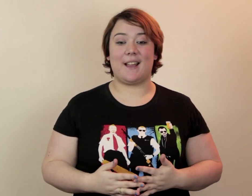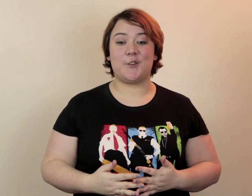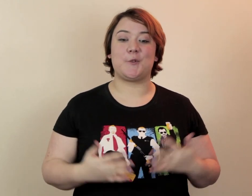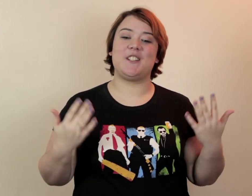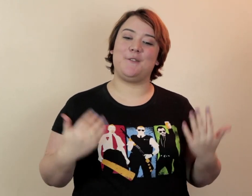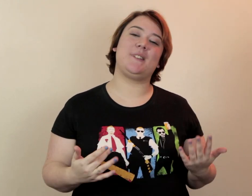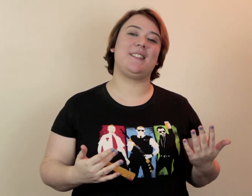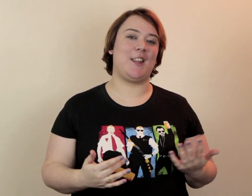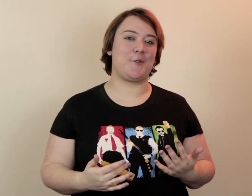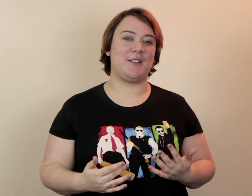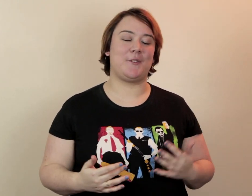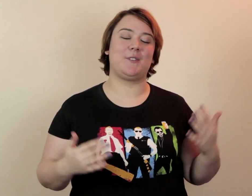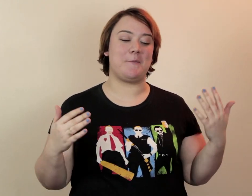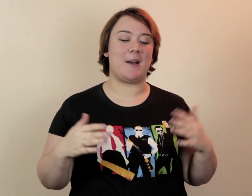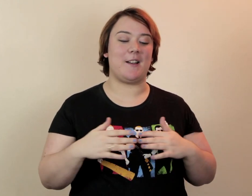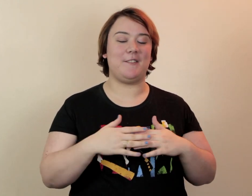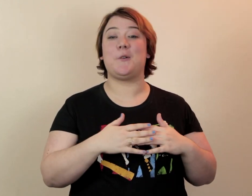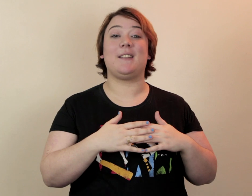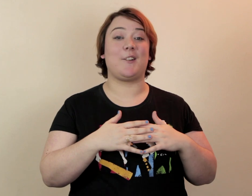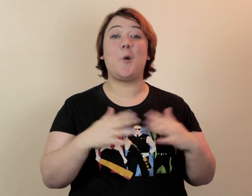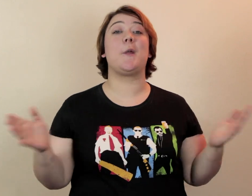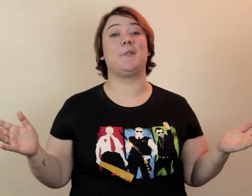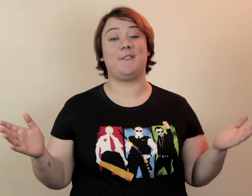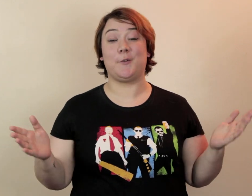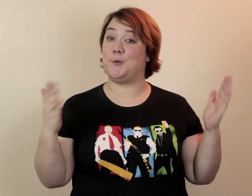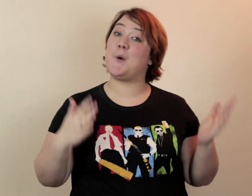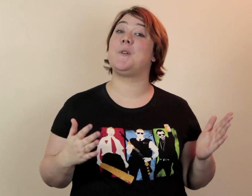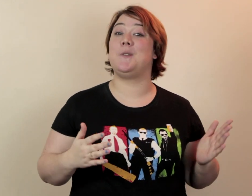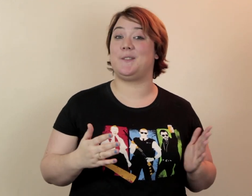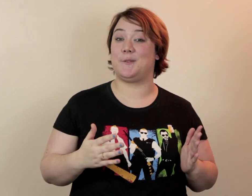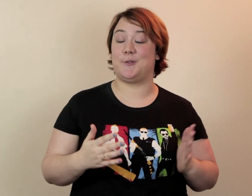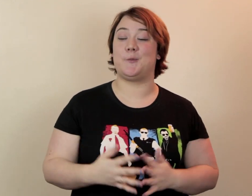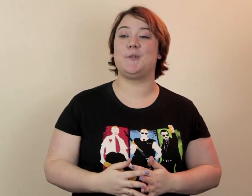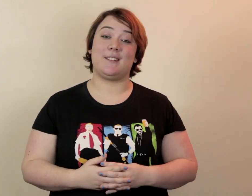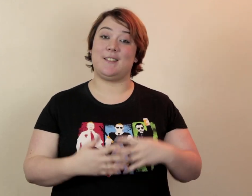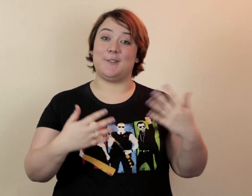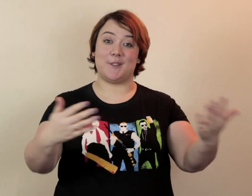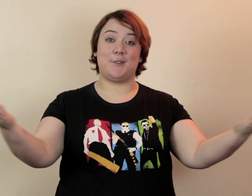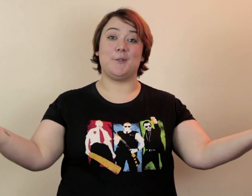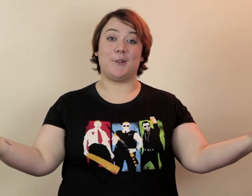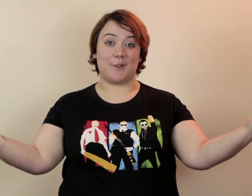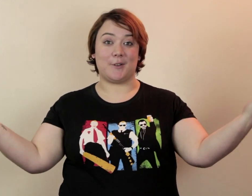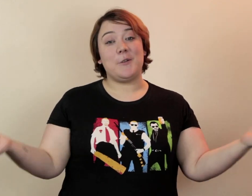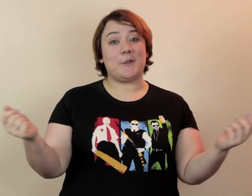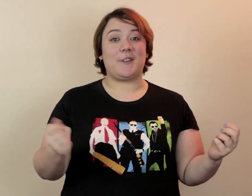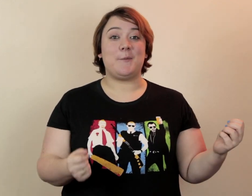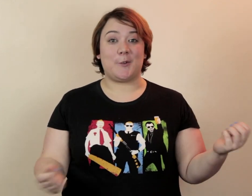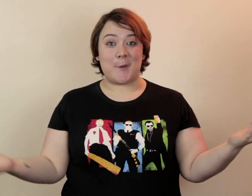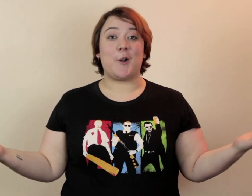tard Je pense que j'avais vu cette série d'un mon adolescence Ma vie aurait été complètement différente Du moins dans mon adolescence Je pense Si vous êtes une femme de ma